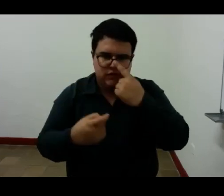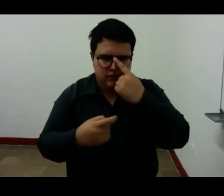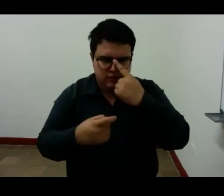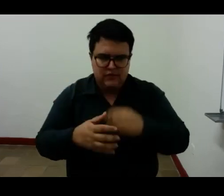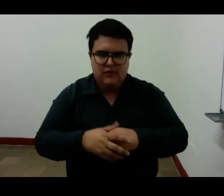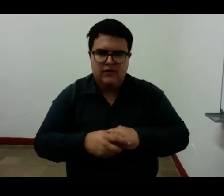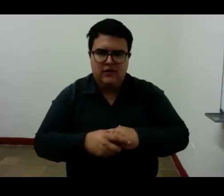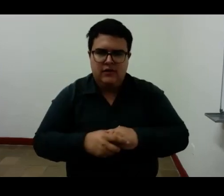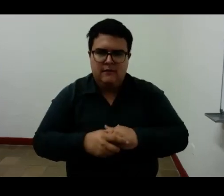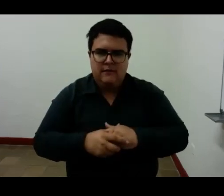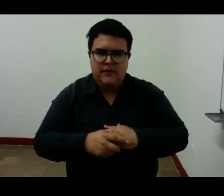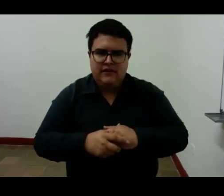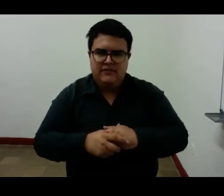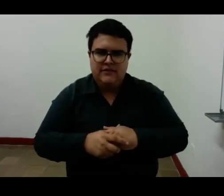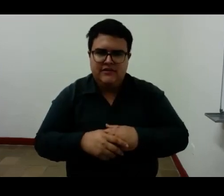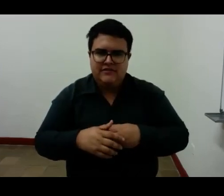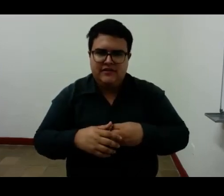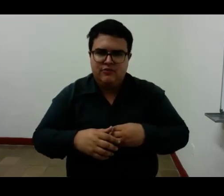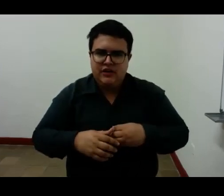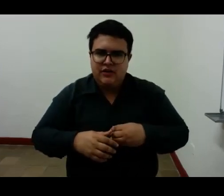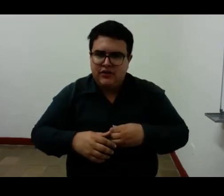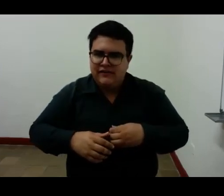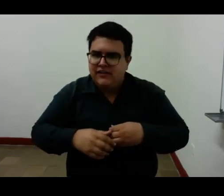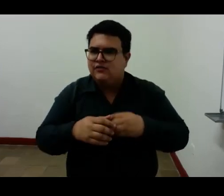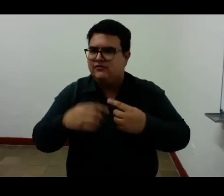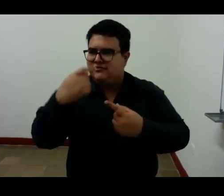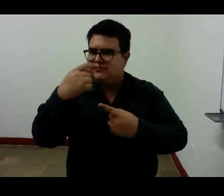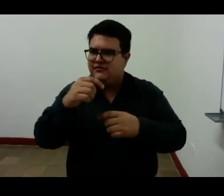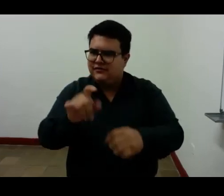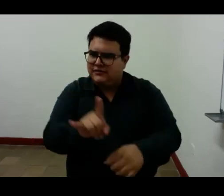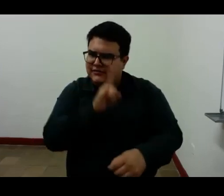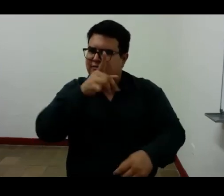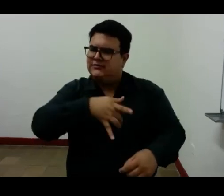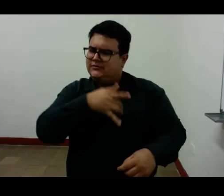como una forma de vencer a la muerte